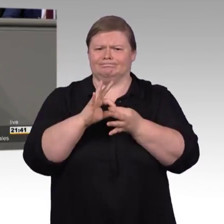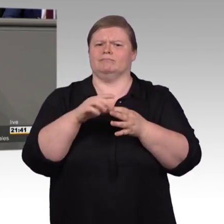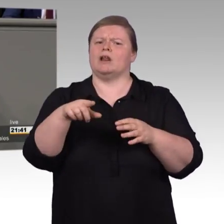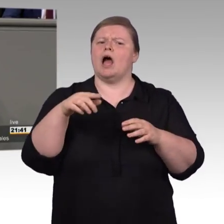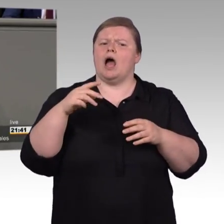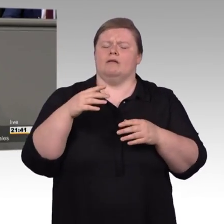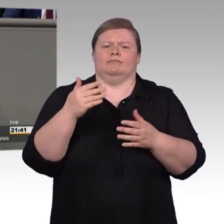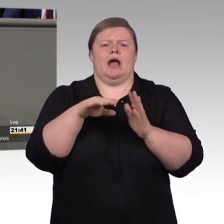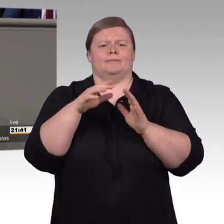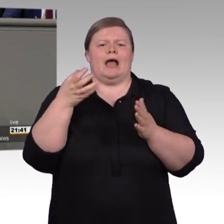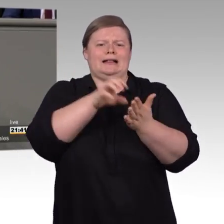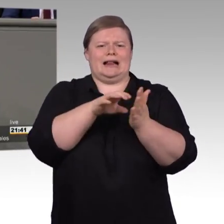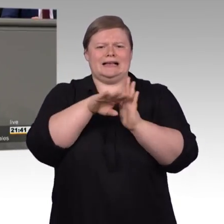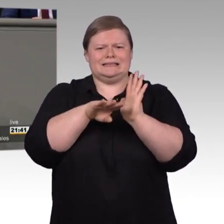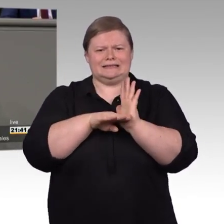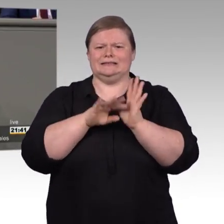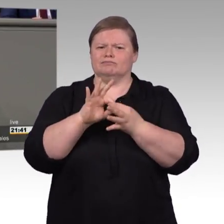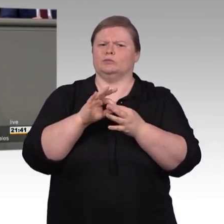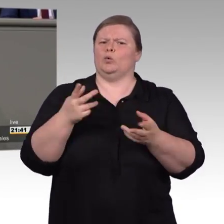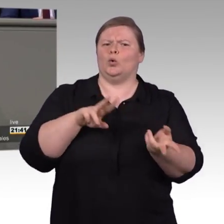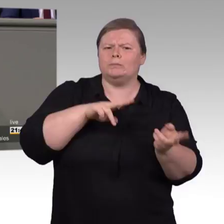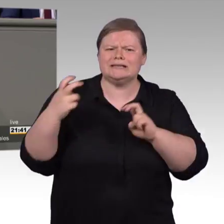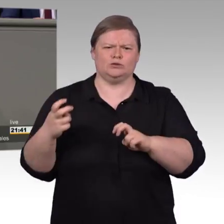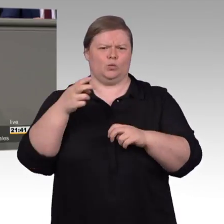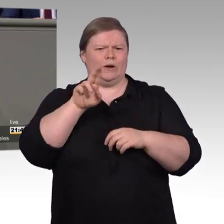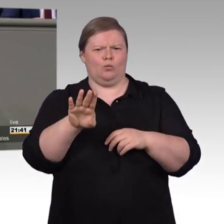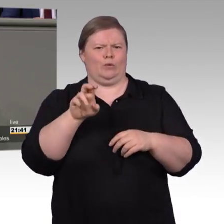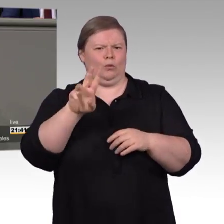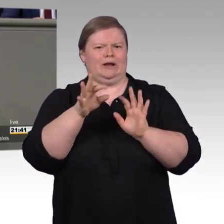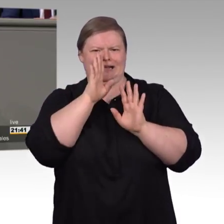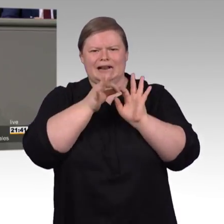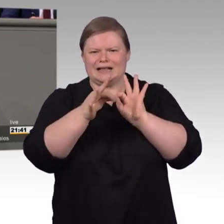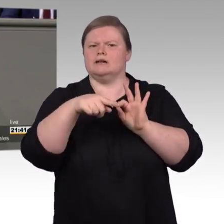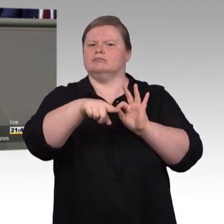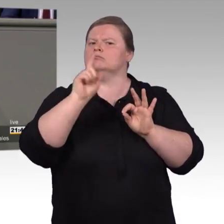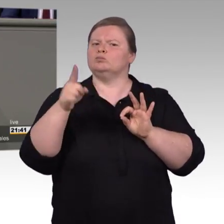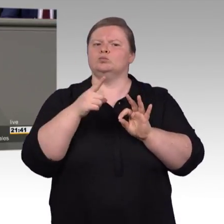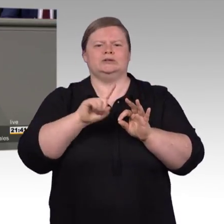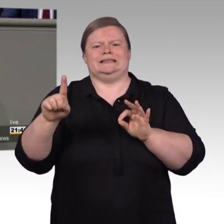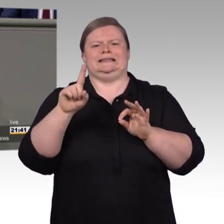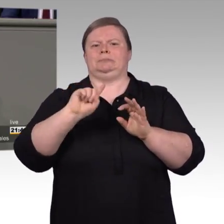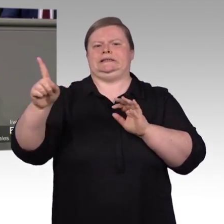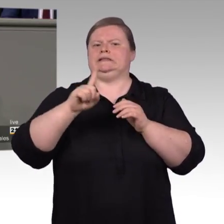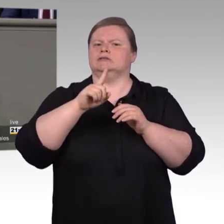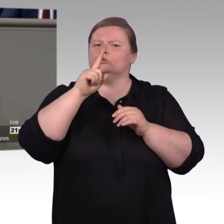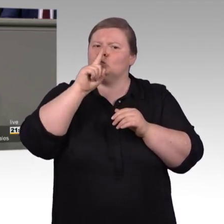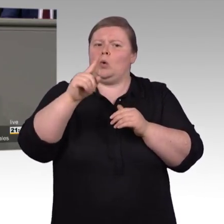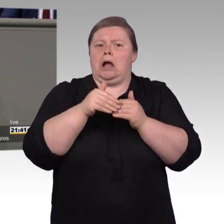Soziales bereits frühzeitig im Jahr 2017 den Dialog mit den betroffenen Akteuren aus den Verbänden für Menschen mit Behinderung geführt.